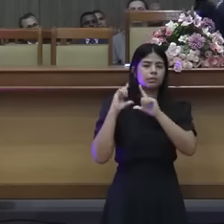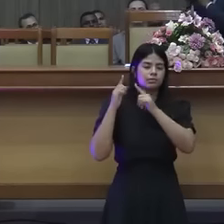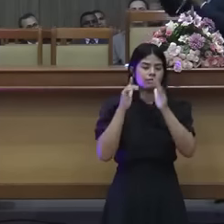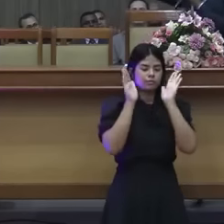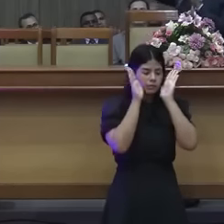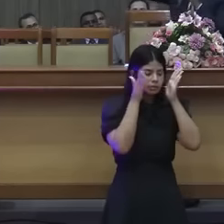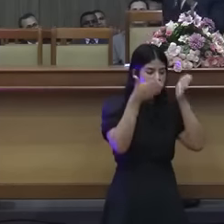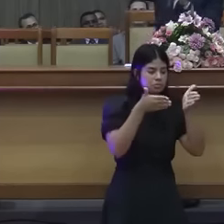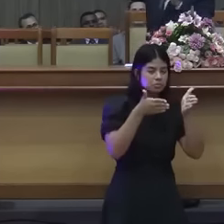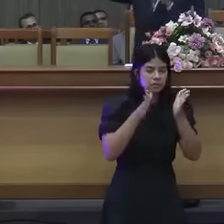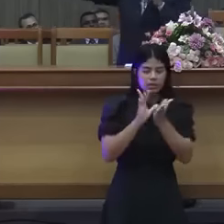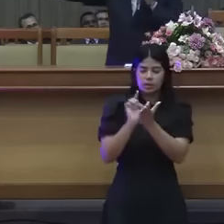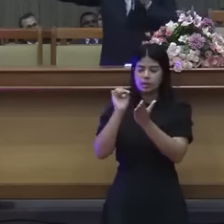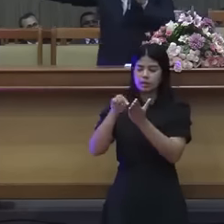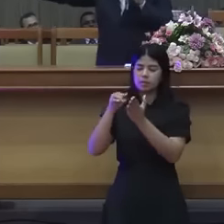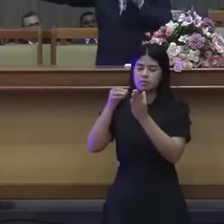Aí está uma tradição oral.